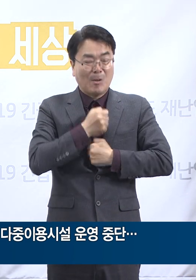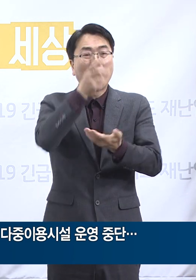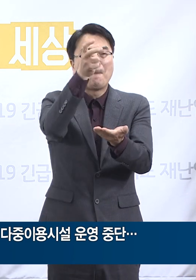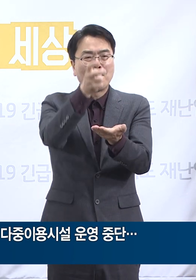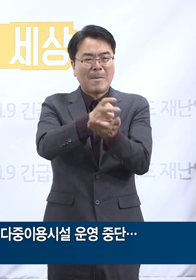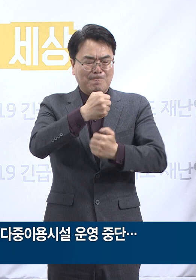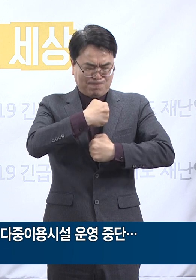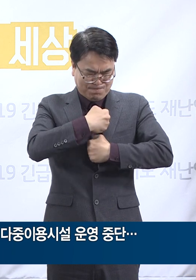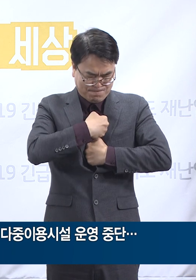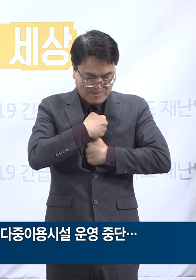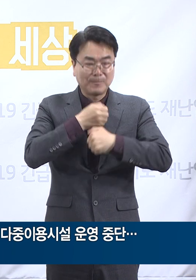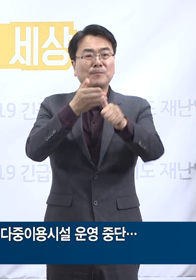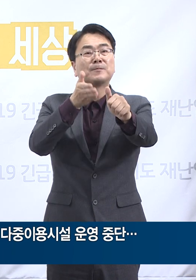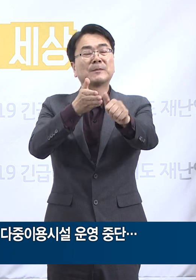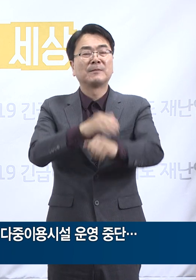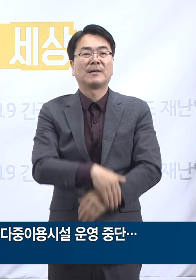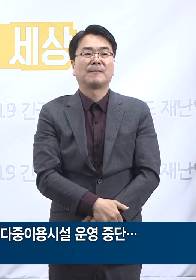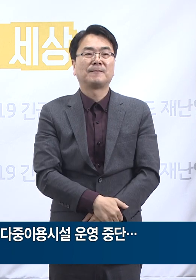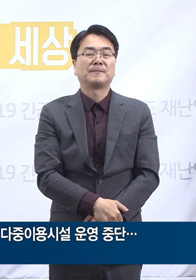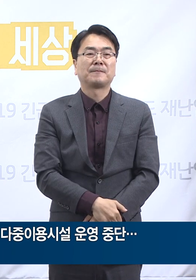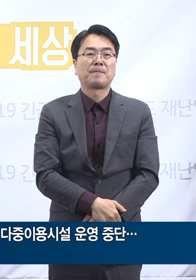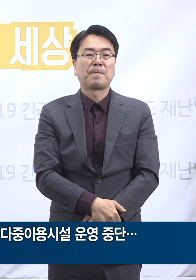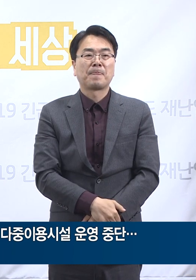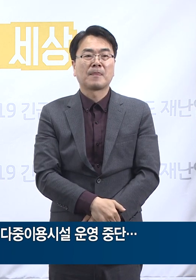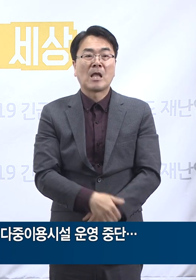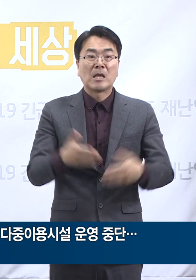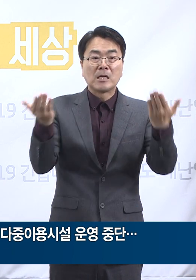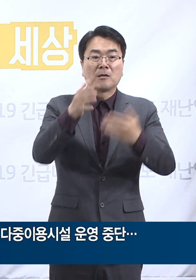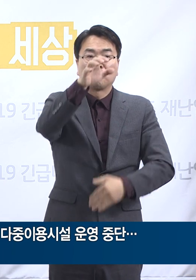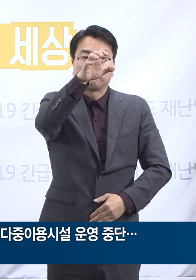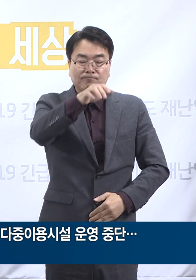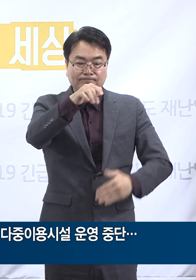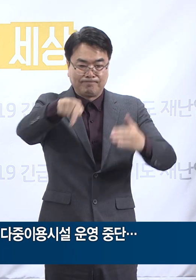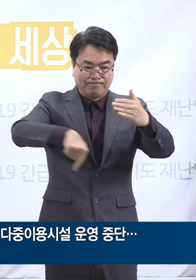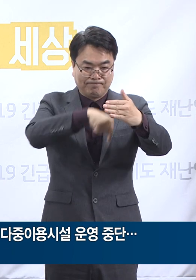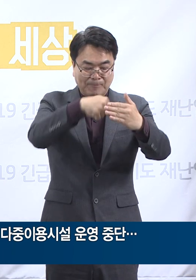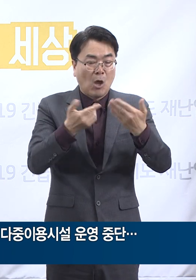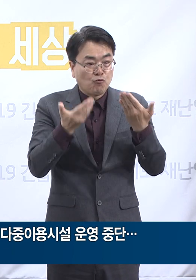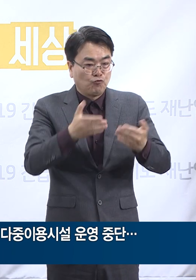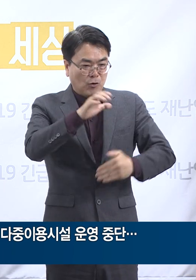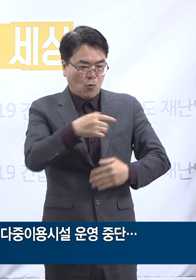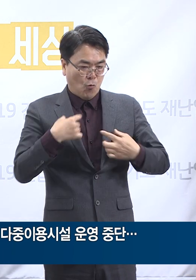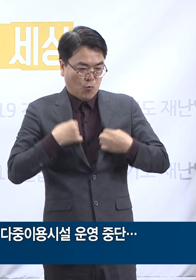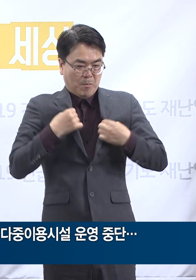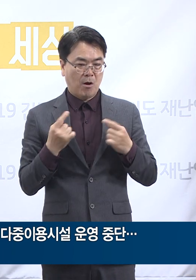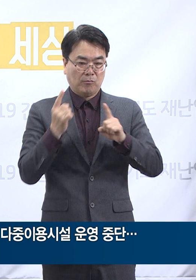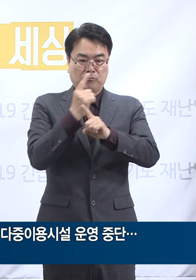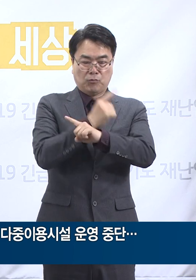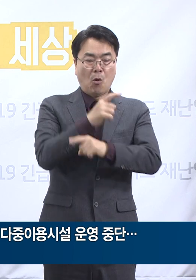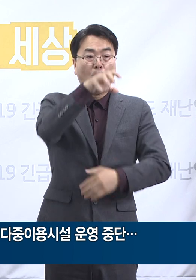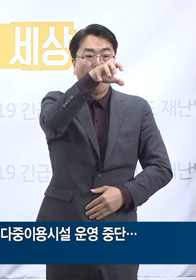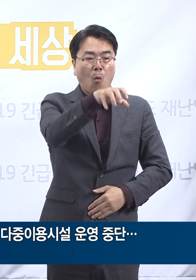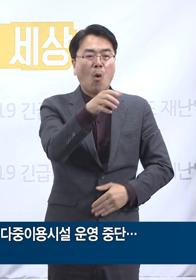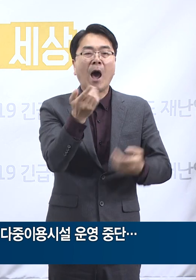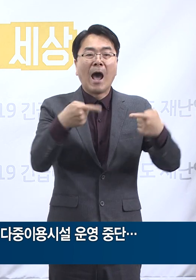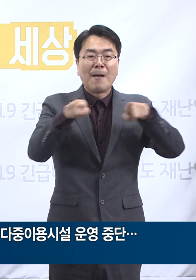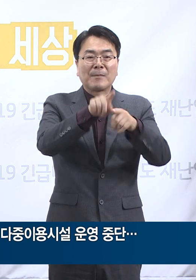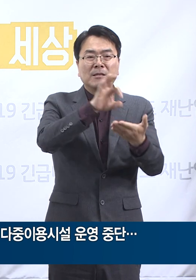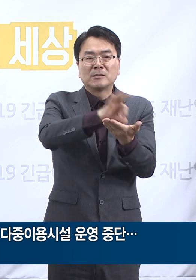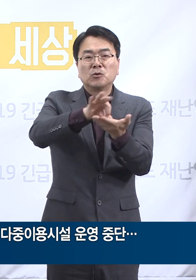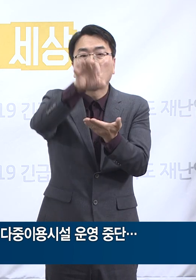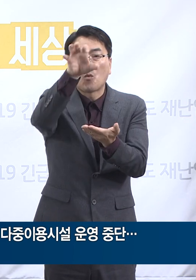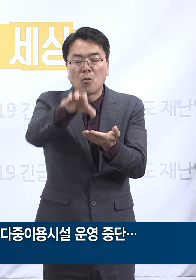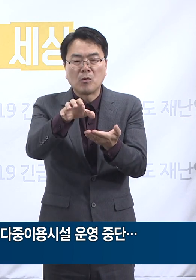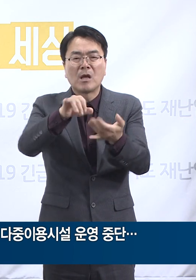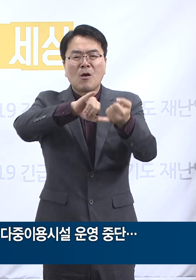준수해 주실 것을 당부드립니다. 사업장에서는 실내 휴게실, 탈의실 등 공동공간 이용 시에